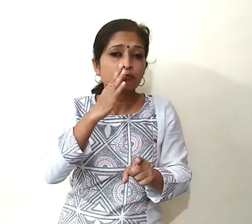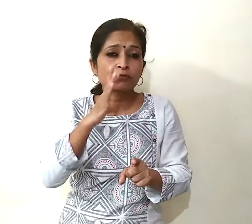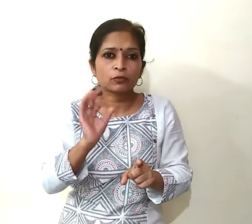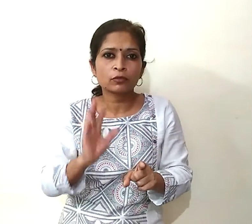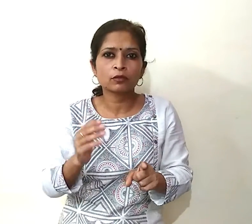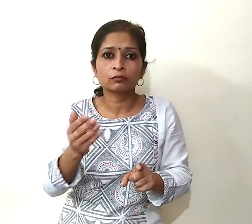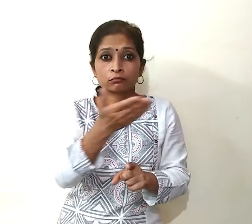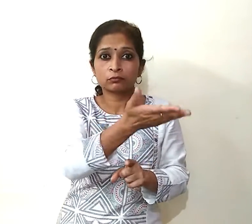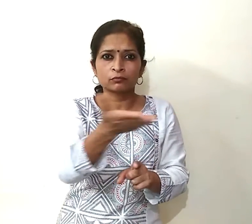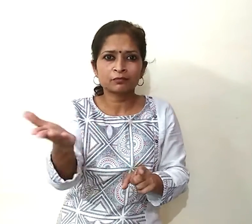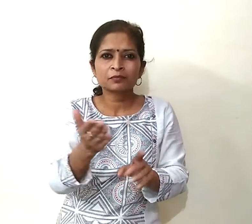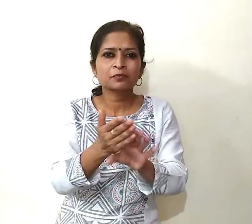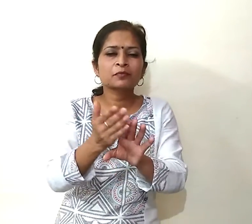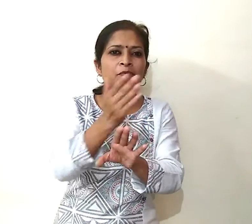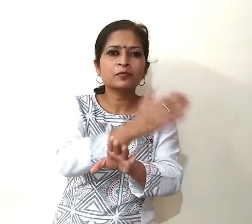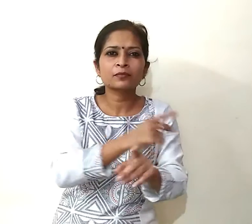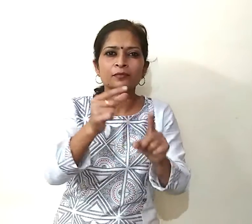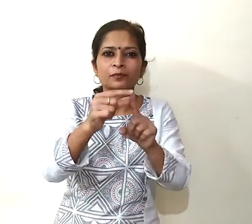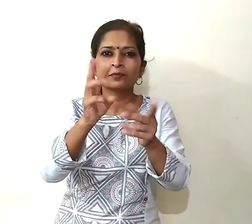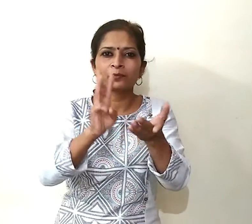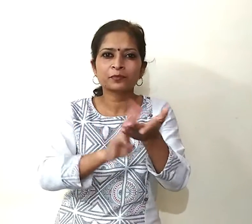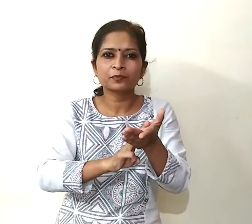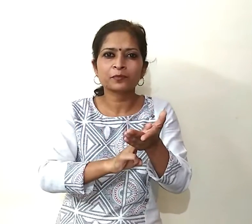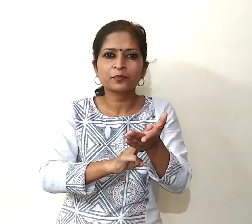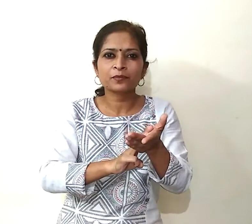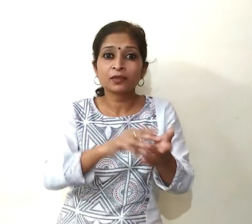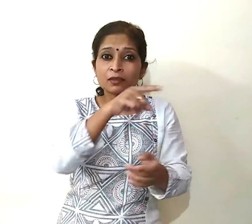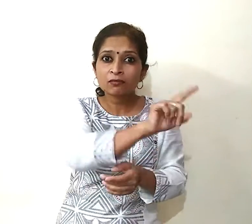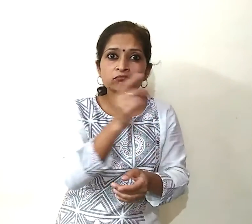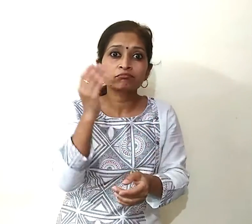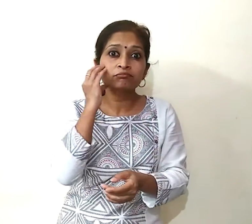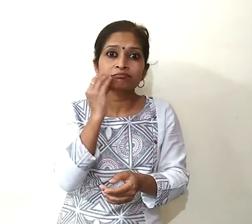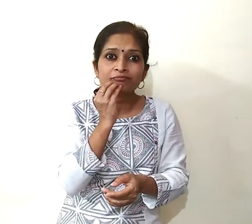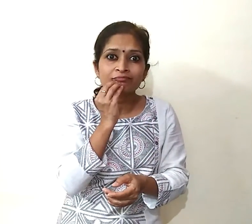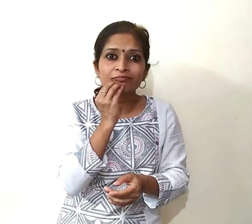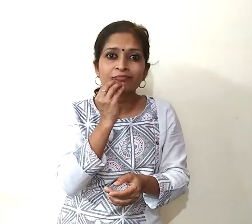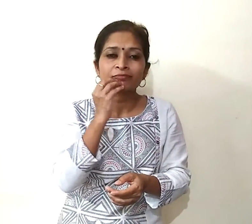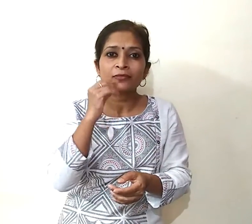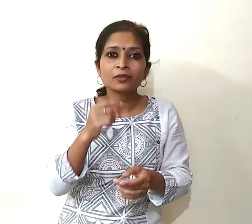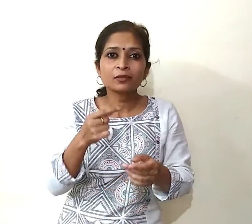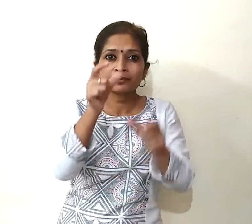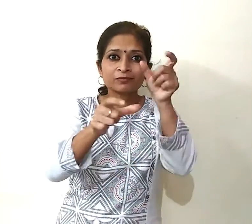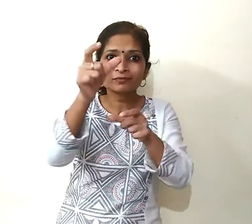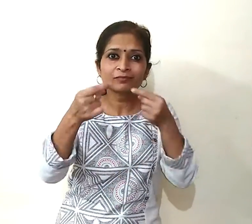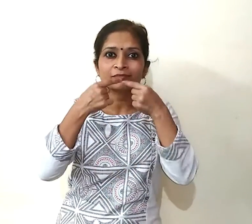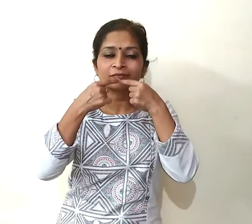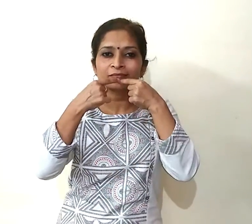इसका अंदाजा आप इसी बात से लगा सकते हैं कि स्वयम प्रधान मंत्री श्री नरेंद्र मूधी देश के समुक अपने